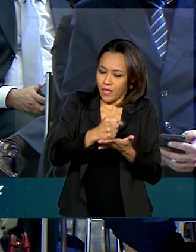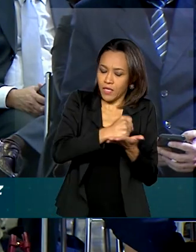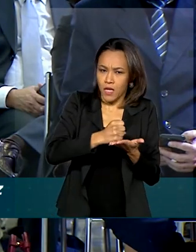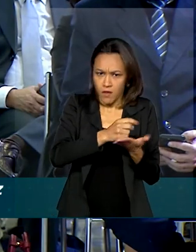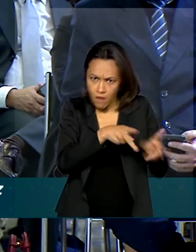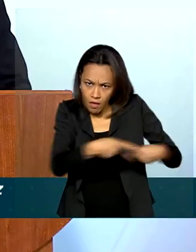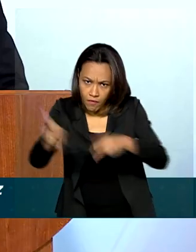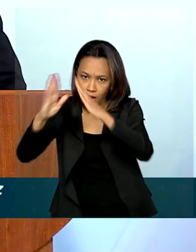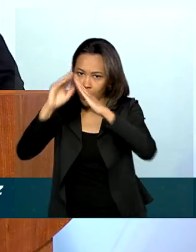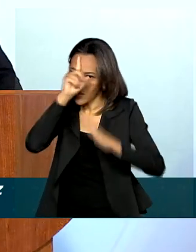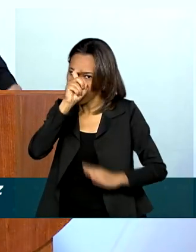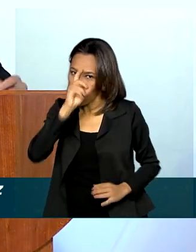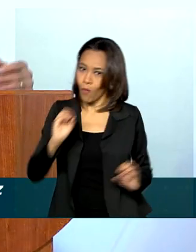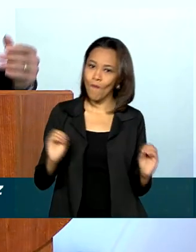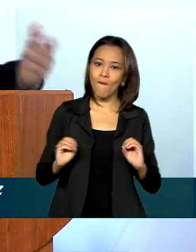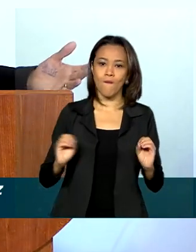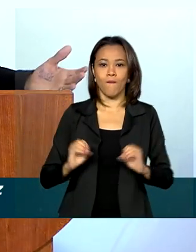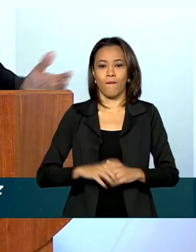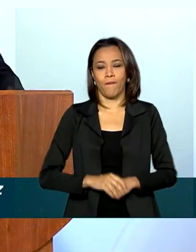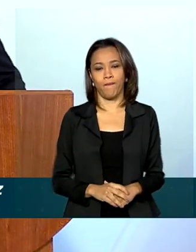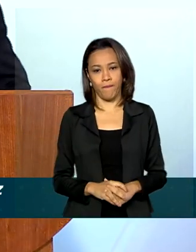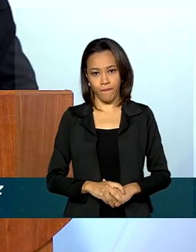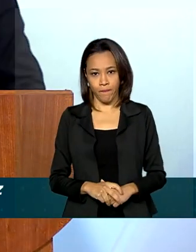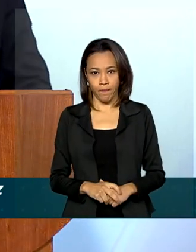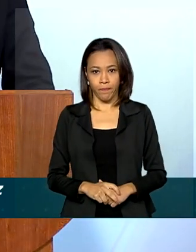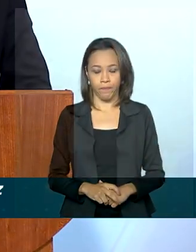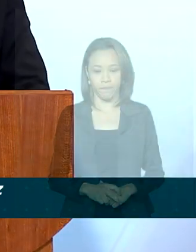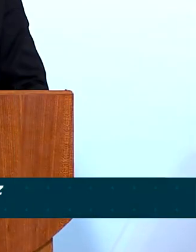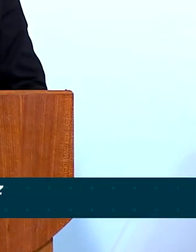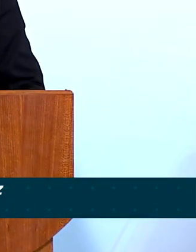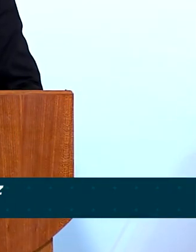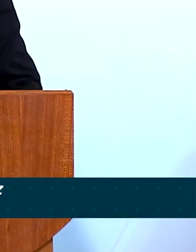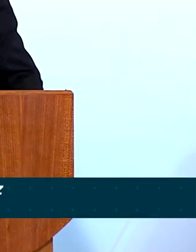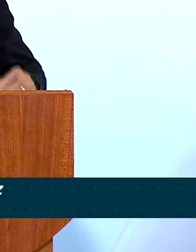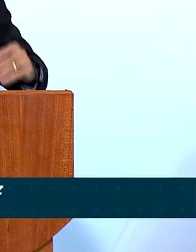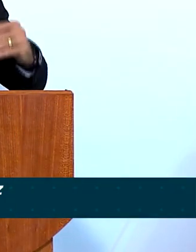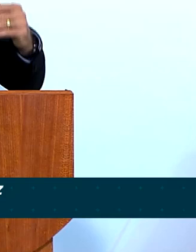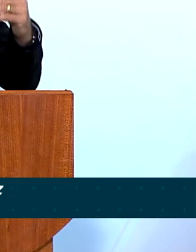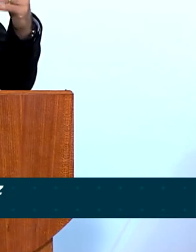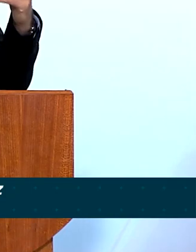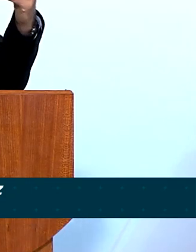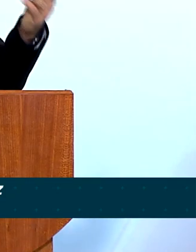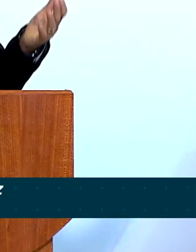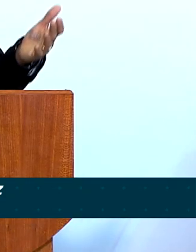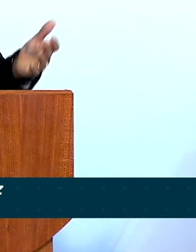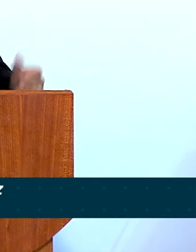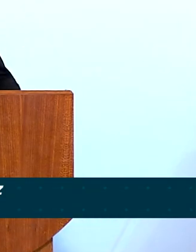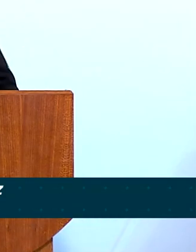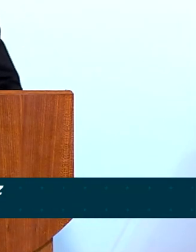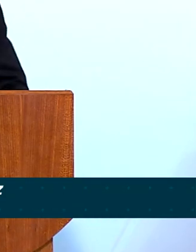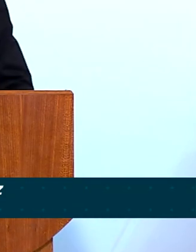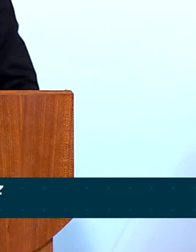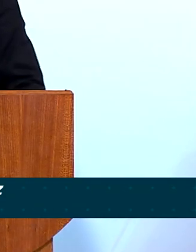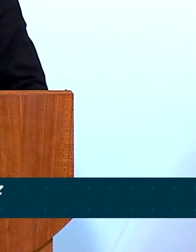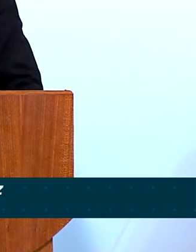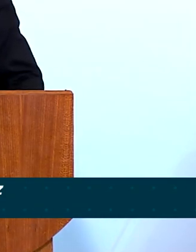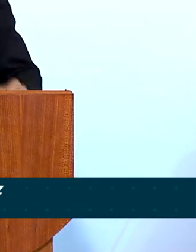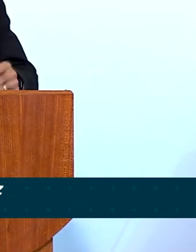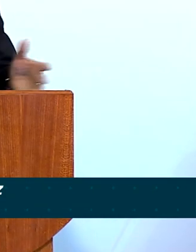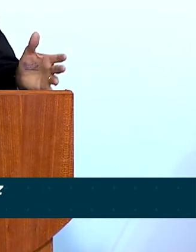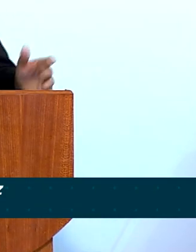hospitalizada. Através das observações, através de pessoas que